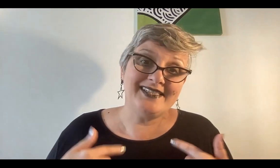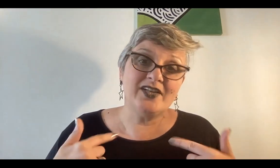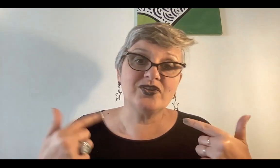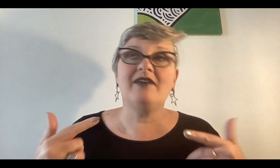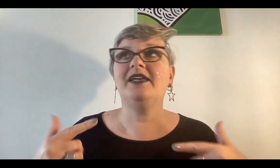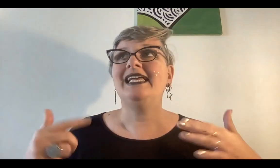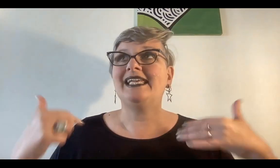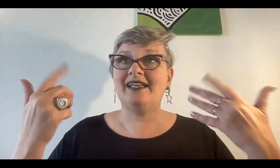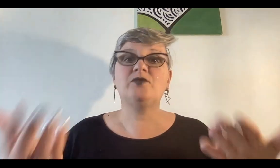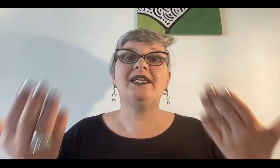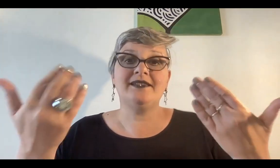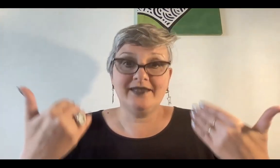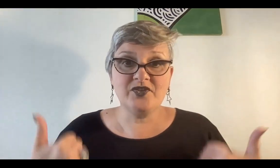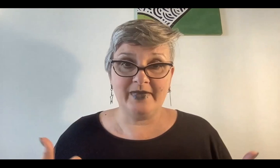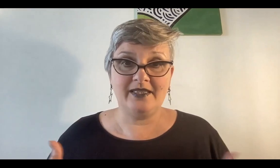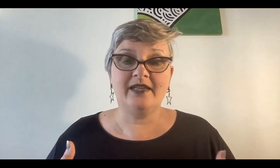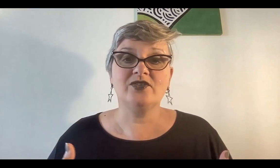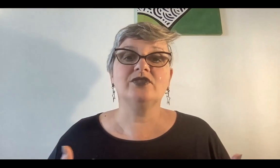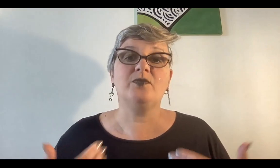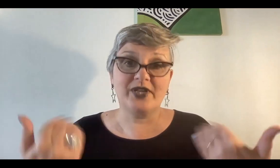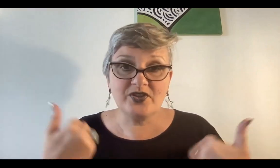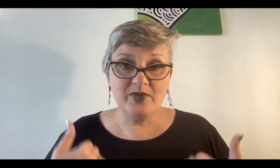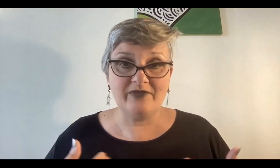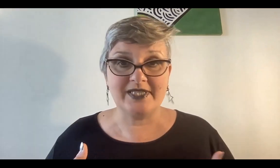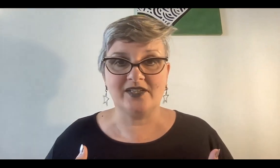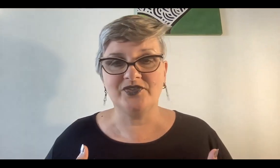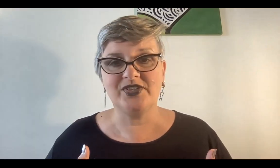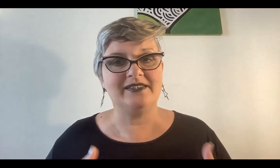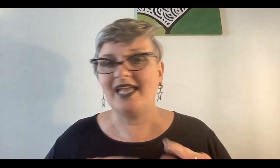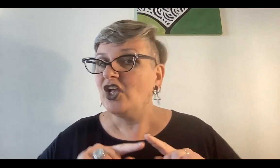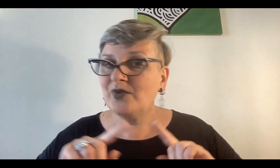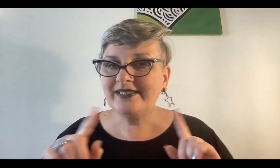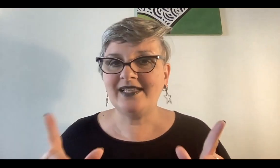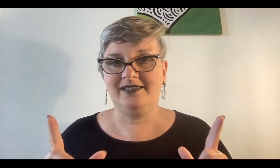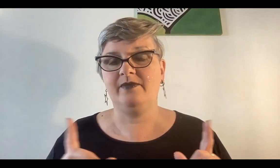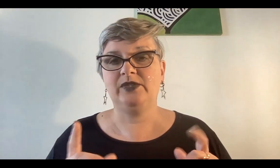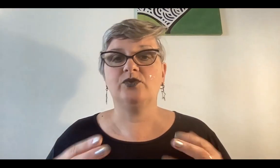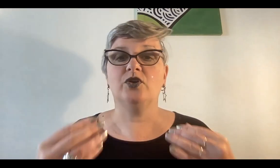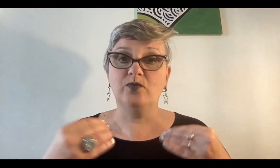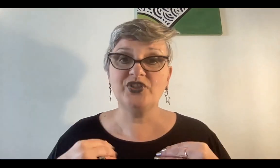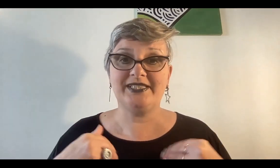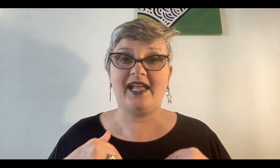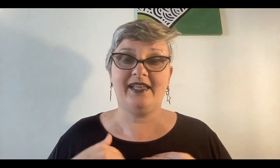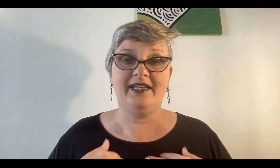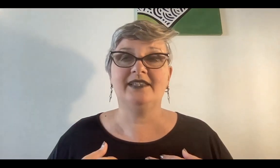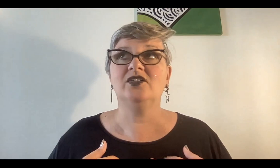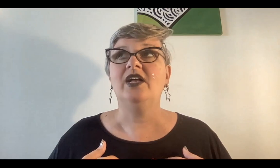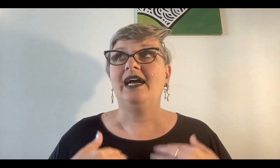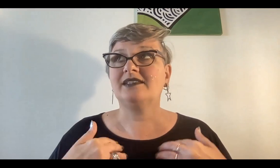hechicero sabe que la naturaleza está sometida a nosotros porque somos la fuerza consciente, no está encima tuyo. Vos estás generando, a